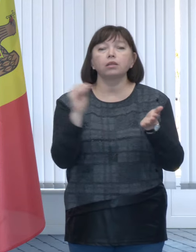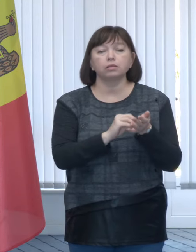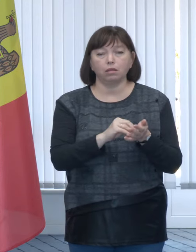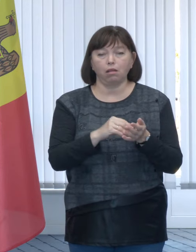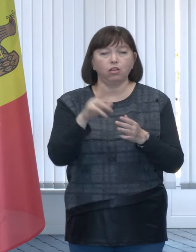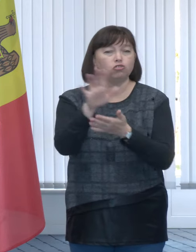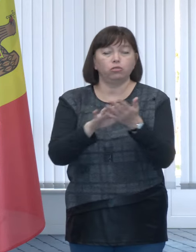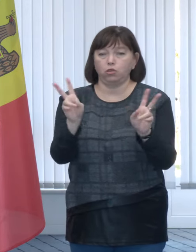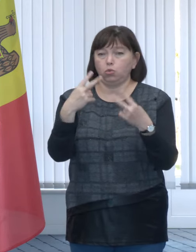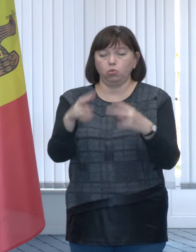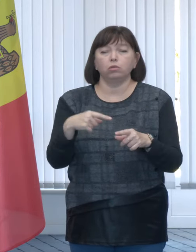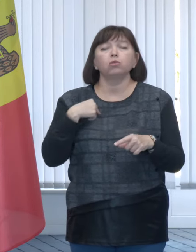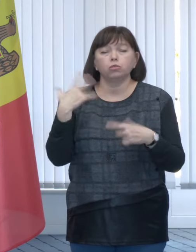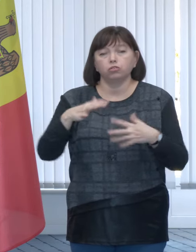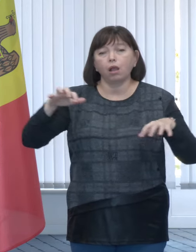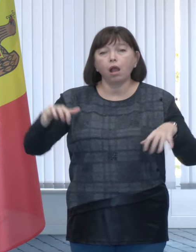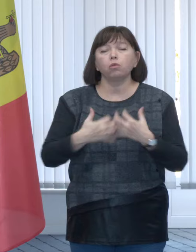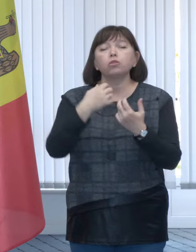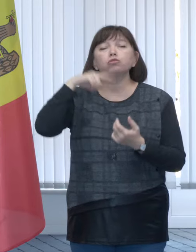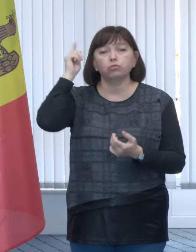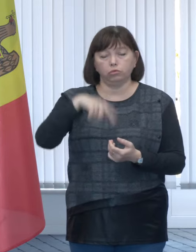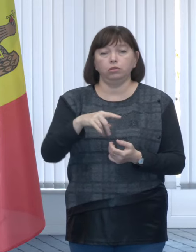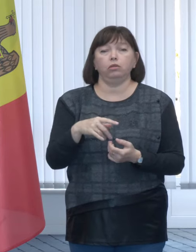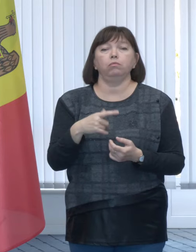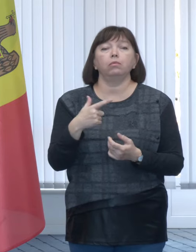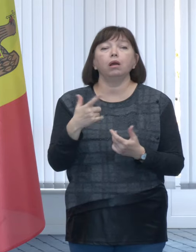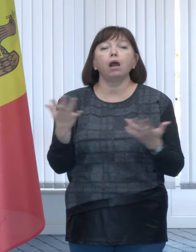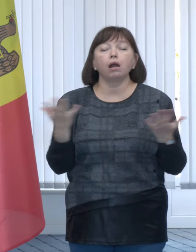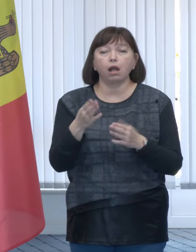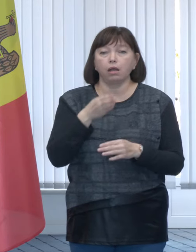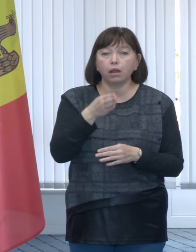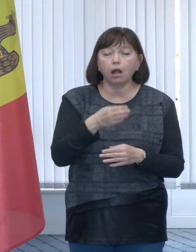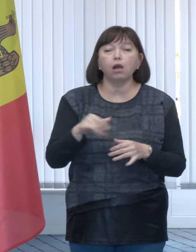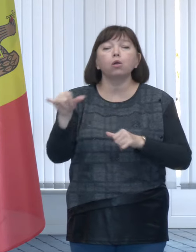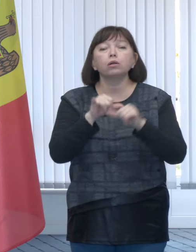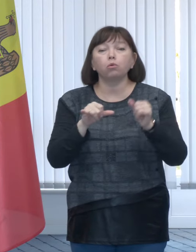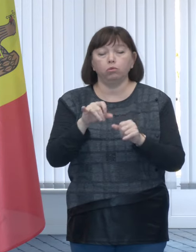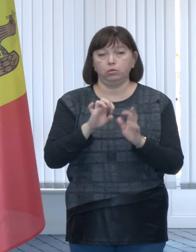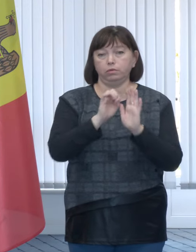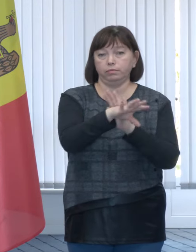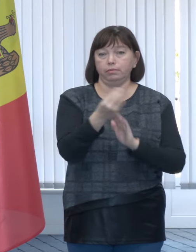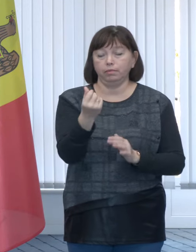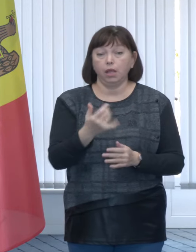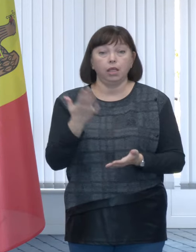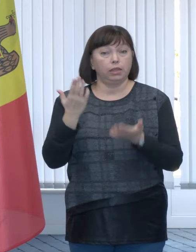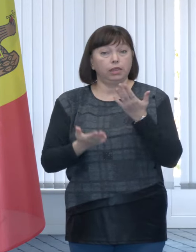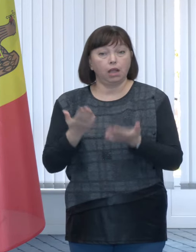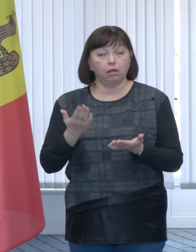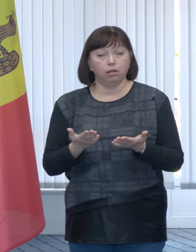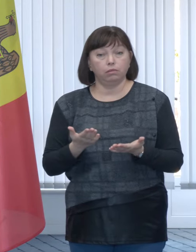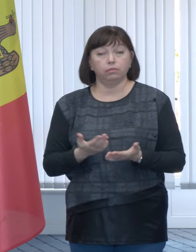acest lucru în cerere. Noi deja cunoaștem, deci statul deja cunoaște care este acest card. În cazul în care